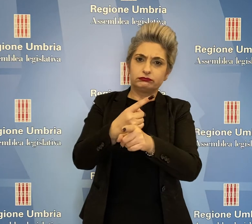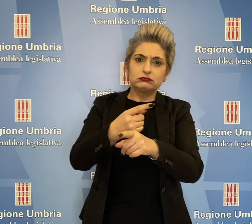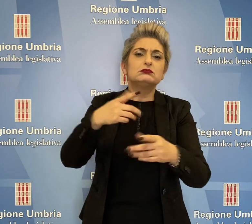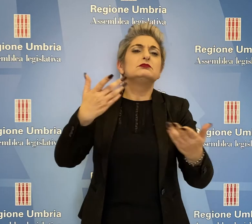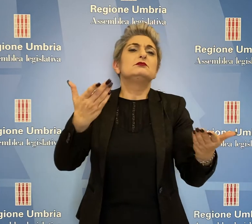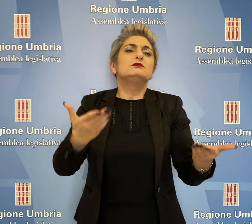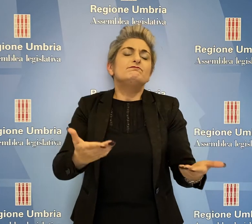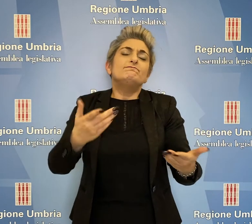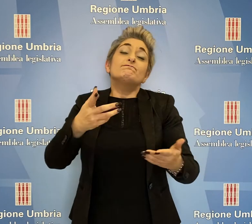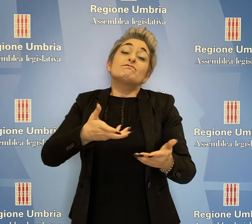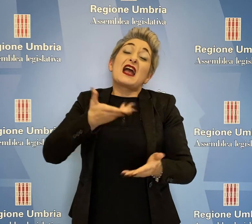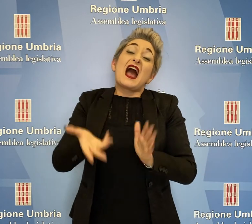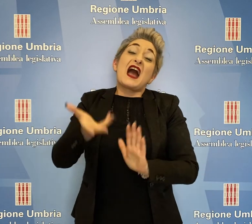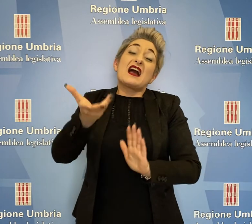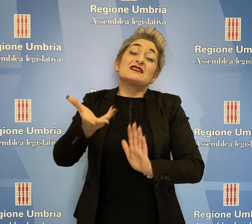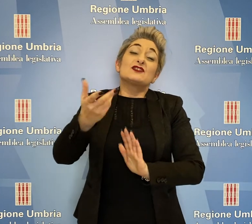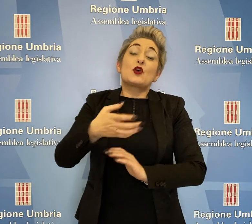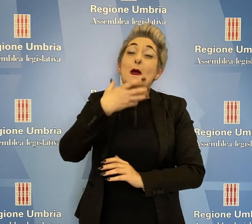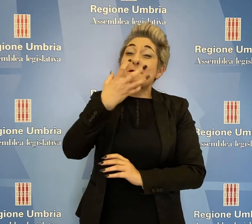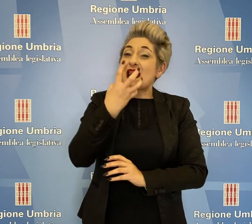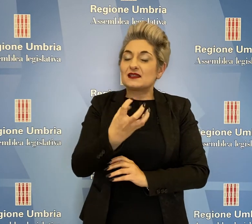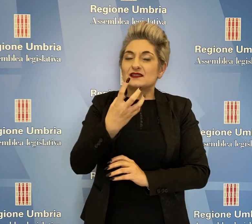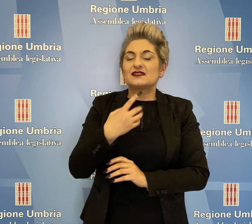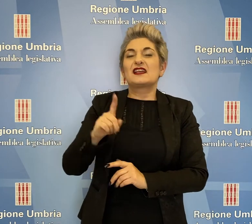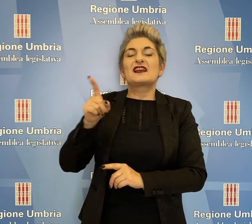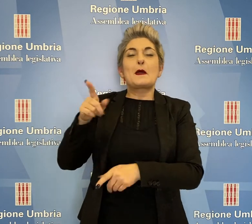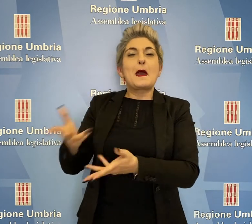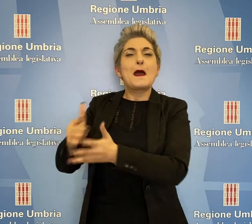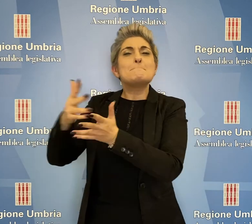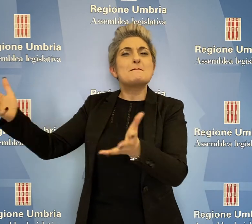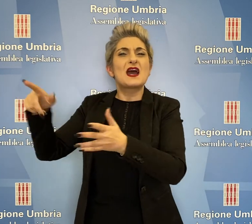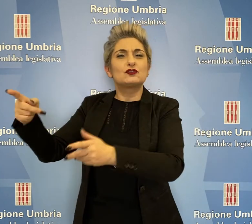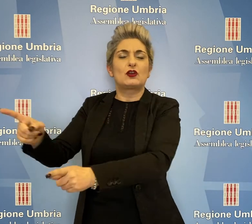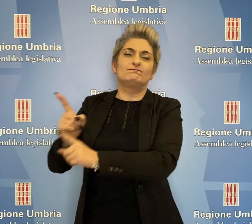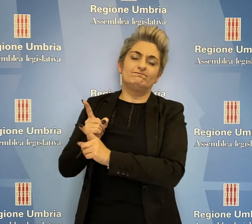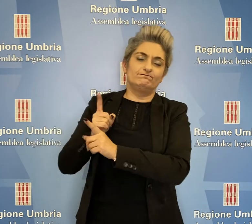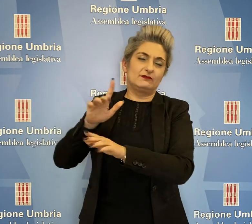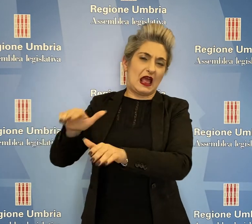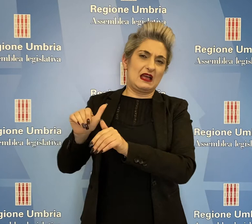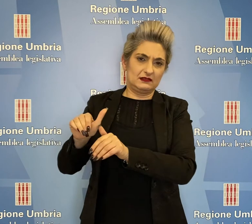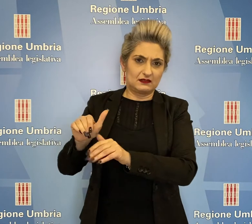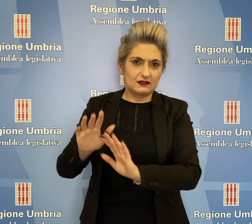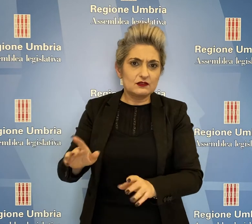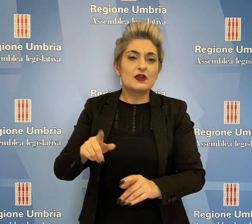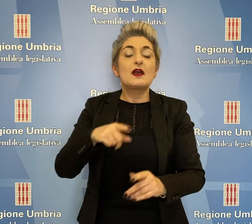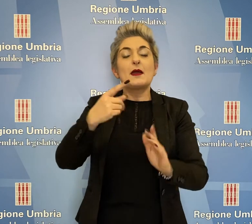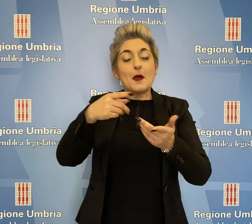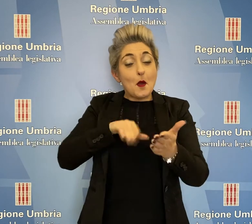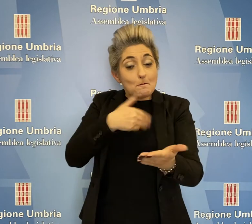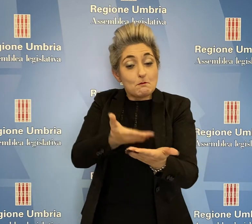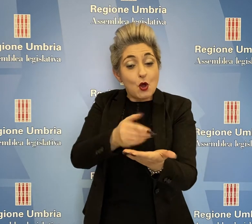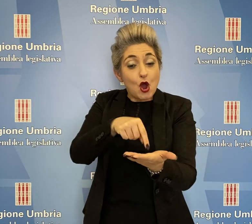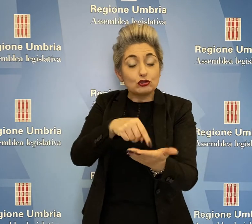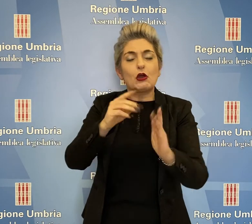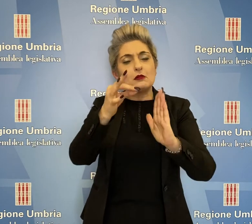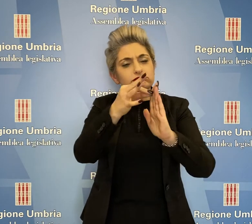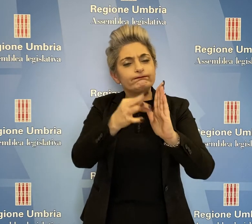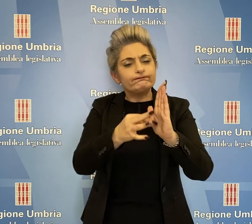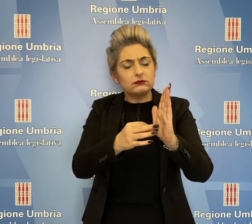Enrico Melasecche, che ha invitato la maggioranza all'astensione, ha detto di condividere molti punti della mozione, ma imporre di fatto